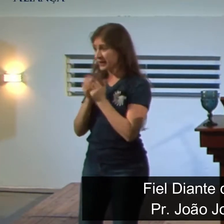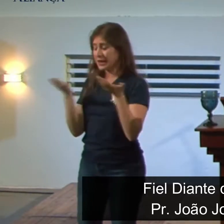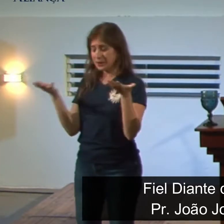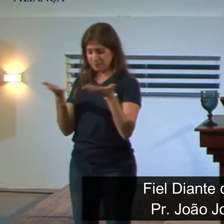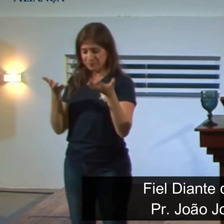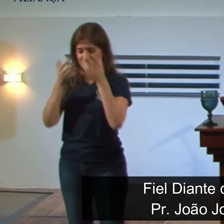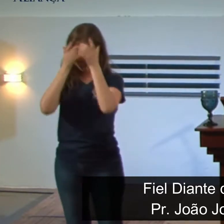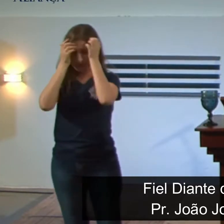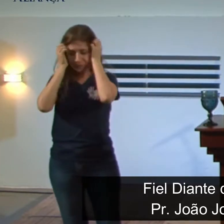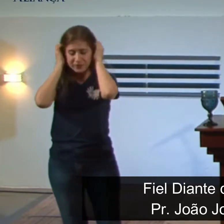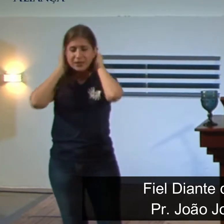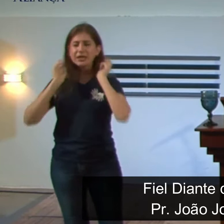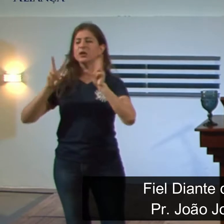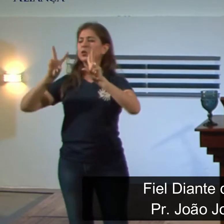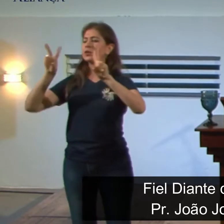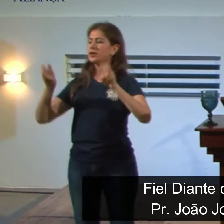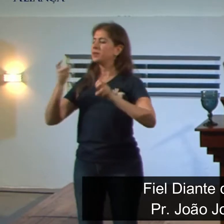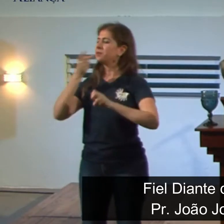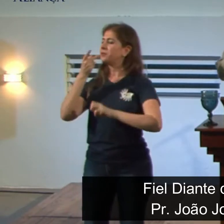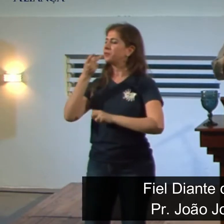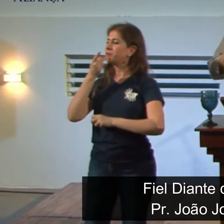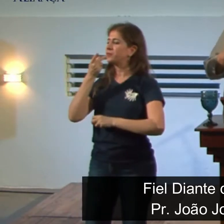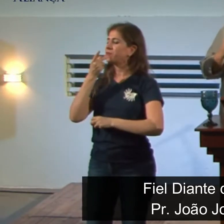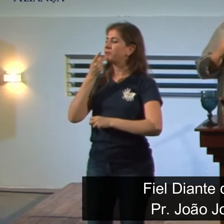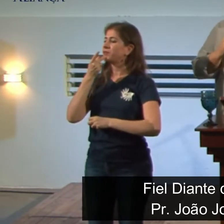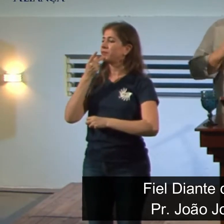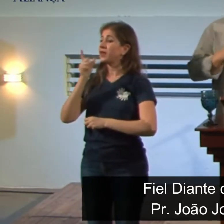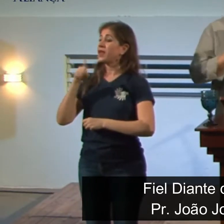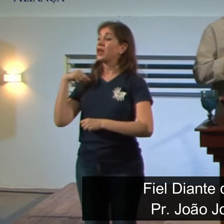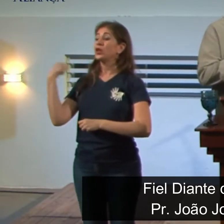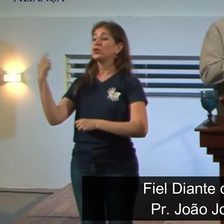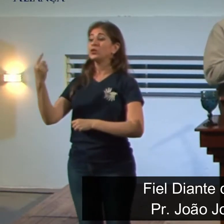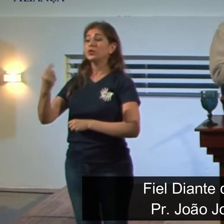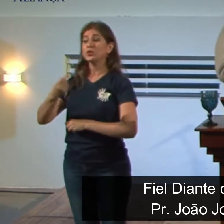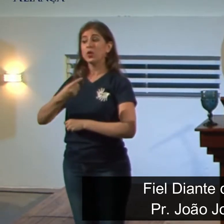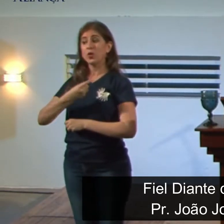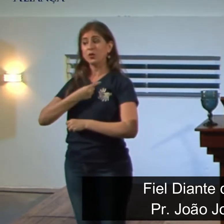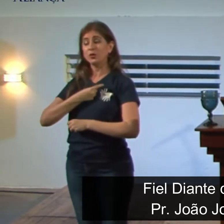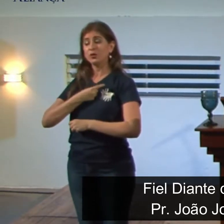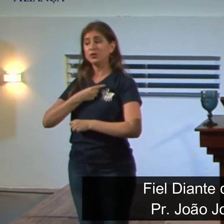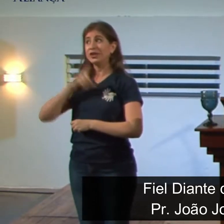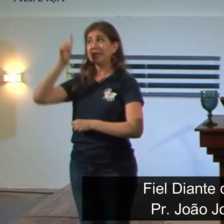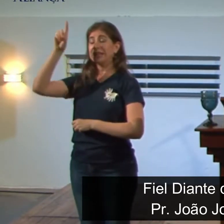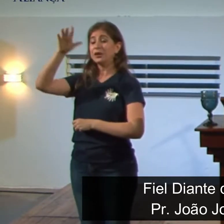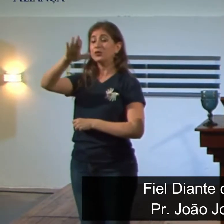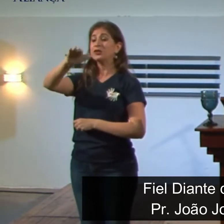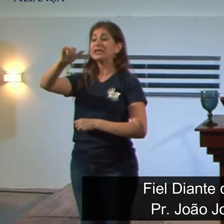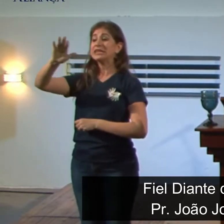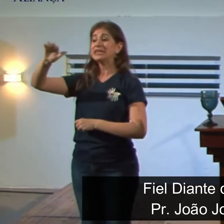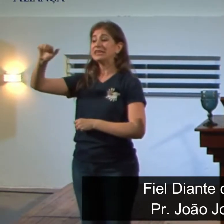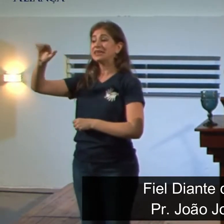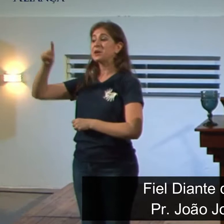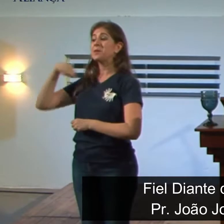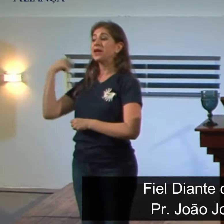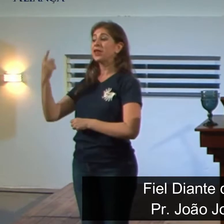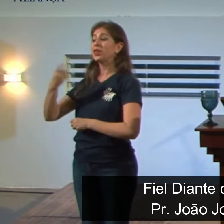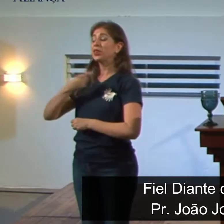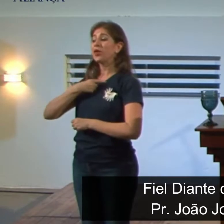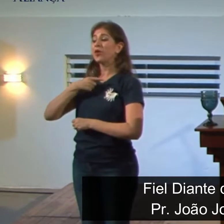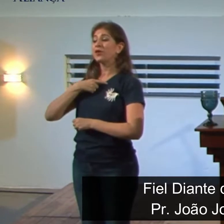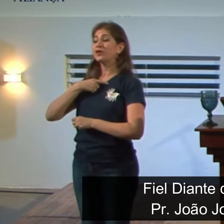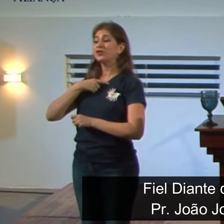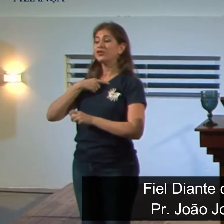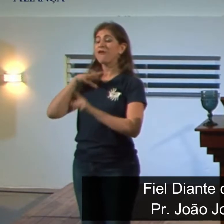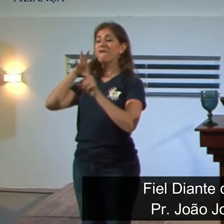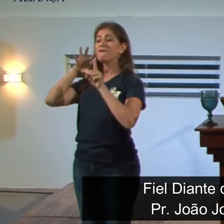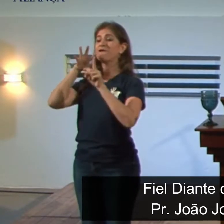eu dei para essa mensagem é chamados para influenciar. Provavelmente nós temos aqui um dos